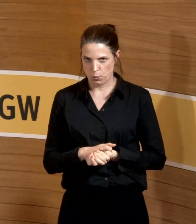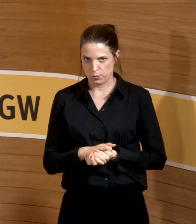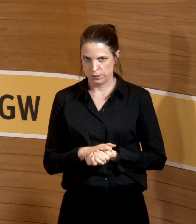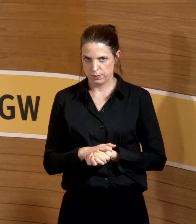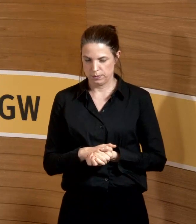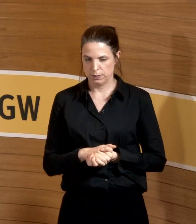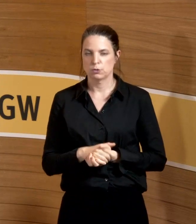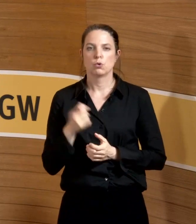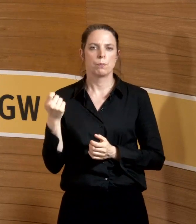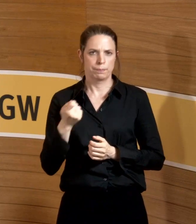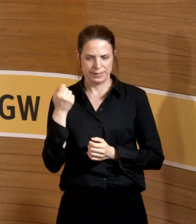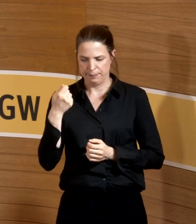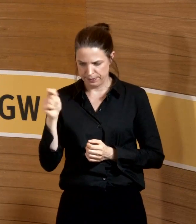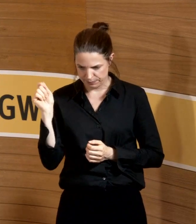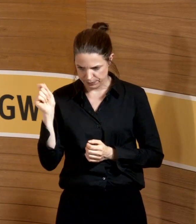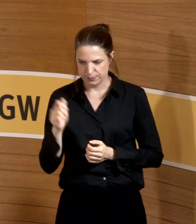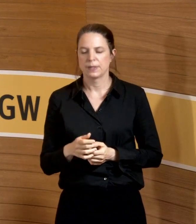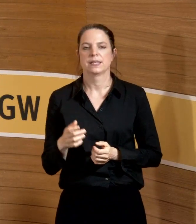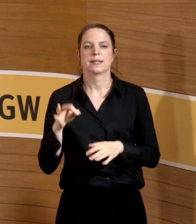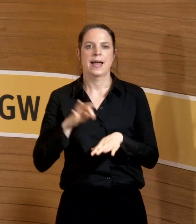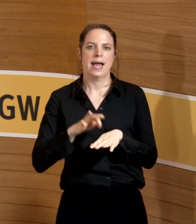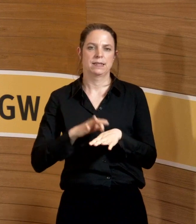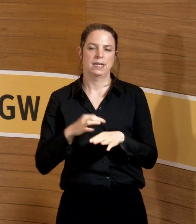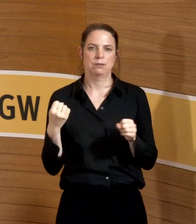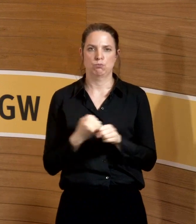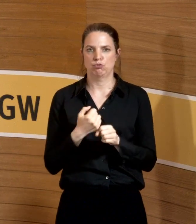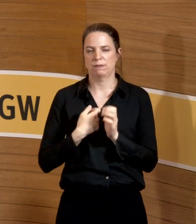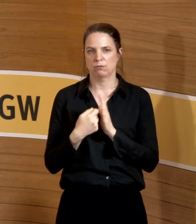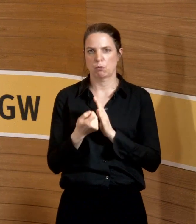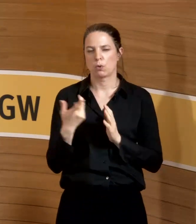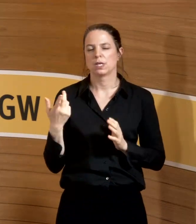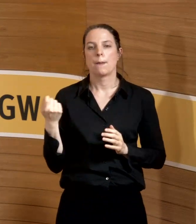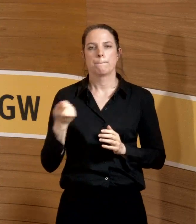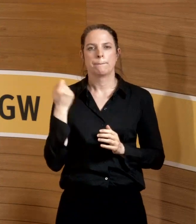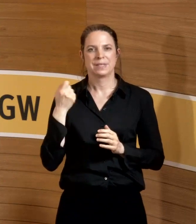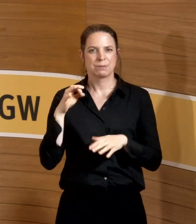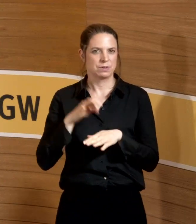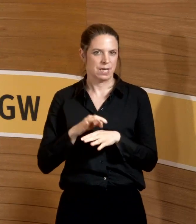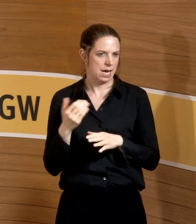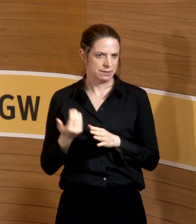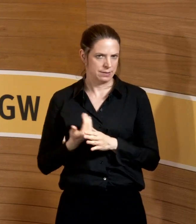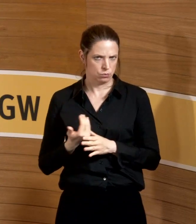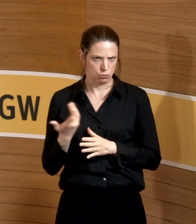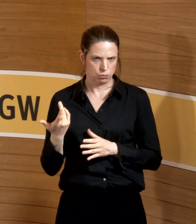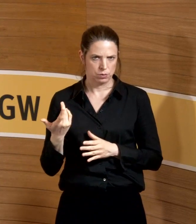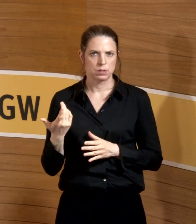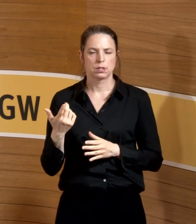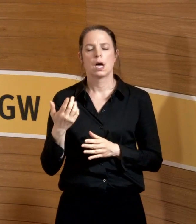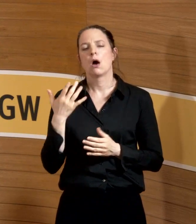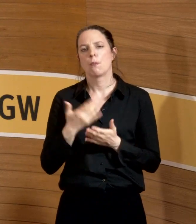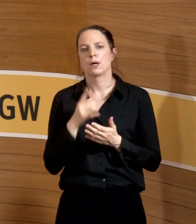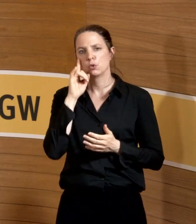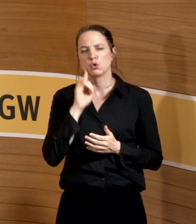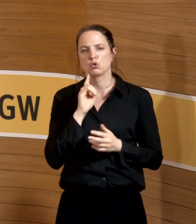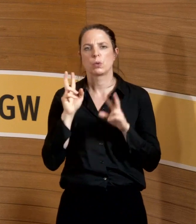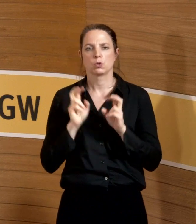Also betriebliche hatten wir jetzt abgefrühstückt. Ärztliche sind nicht beim Betriebsarzt primär angesiedelt. Auch da ist die Denke der Gynäkologen oft die